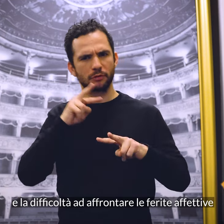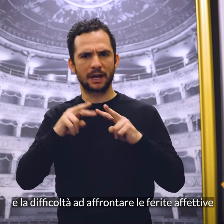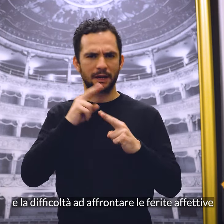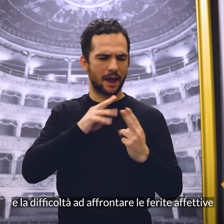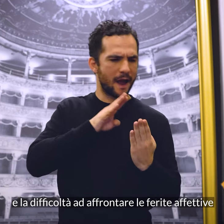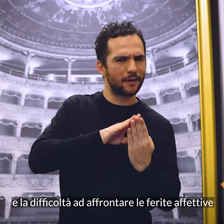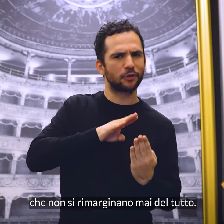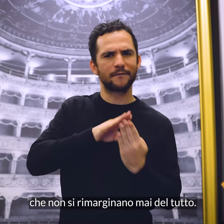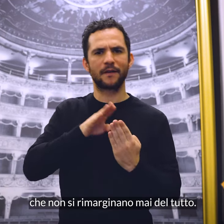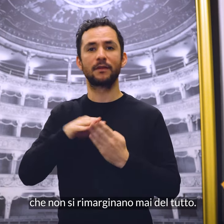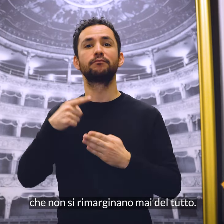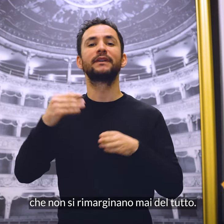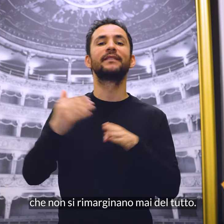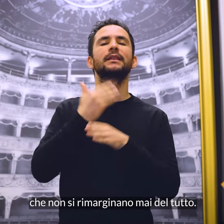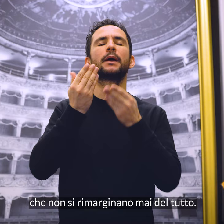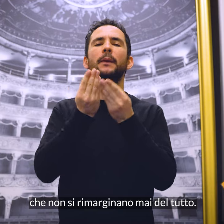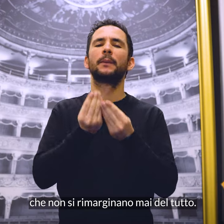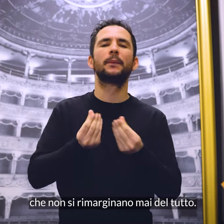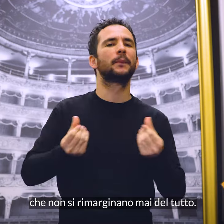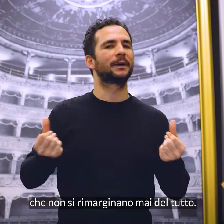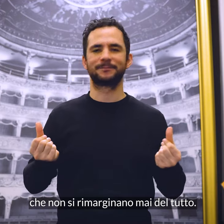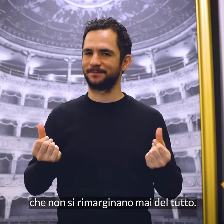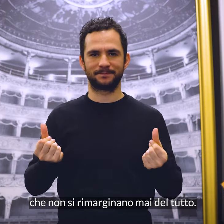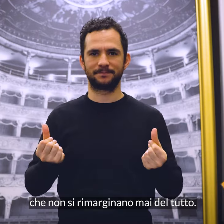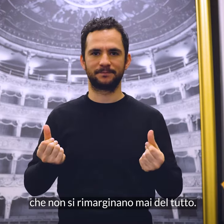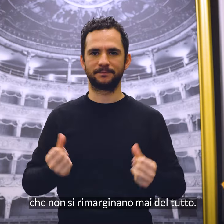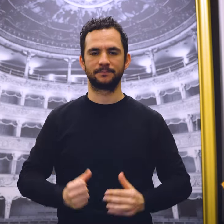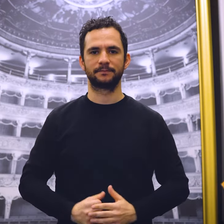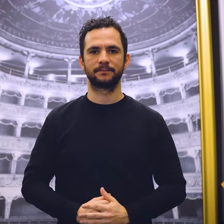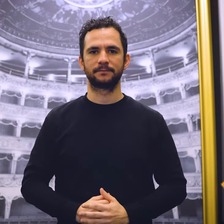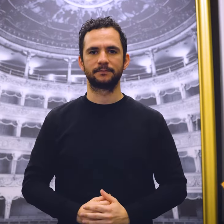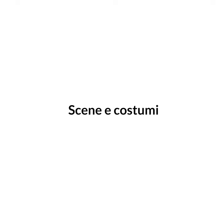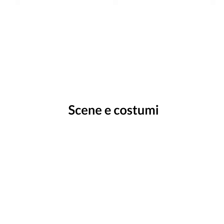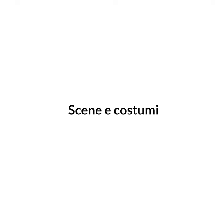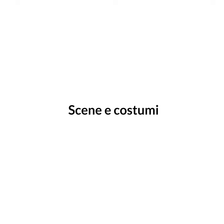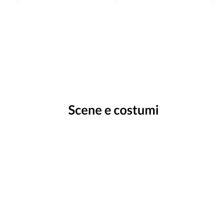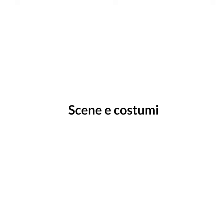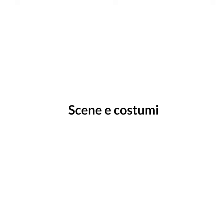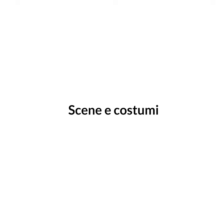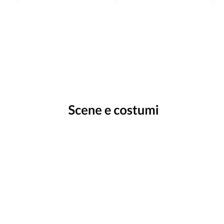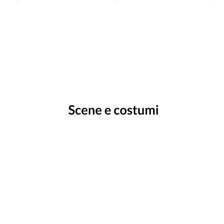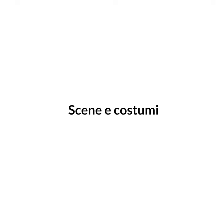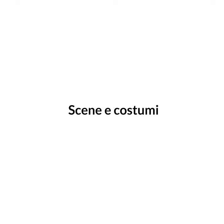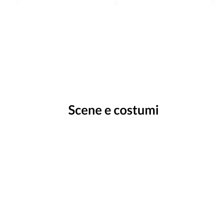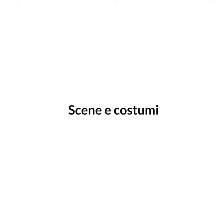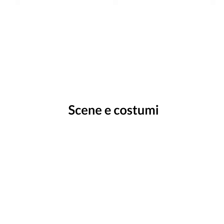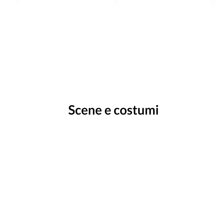affettive che non si rimarginano mai del tutto. Scene e costumi